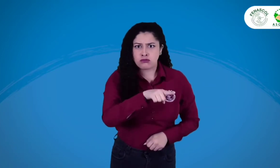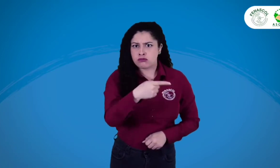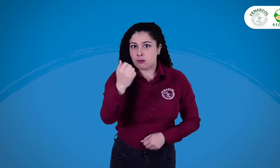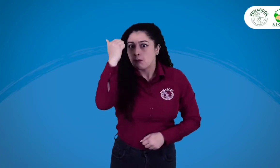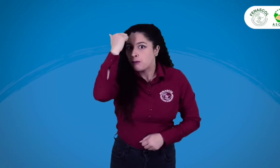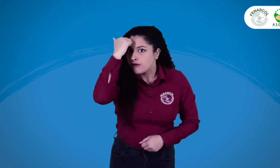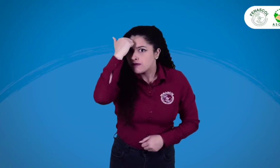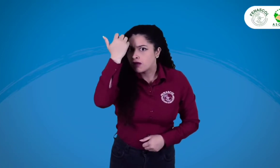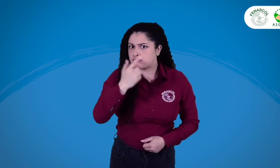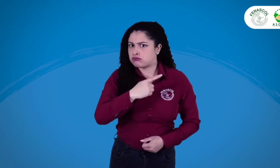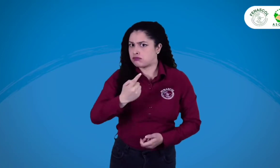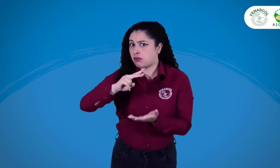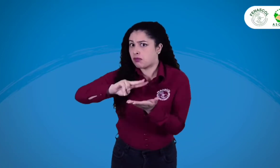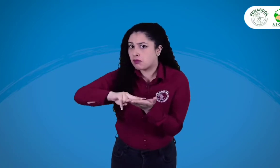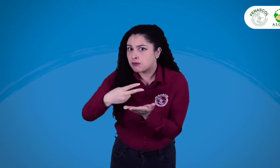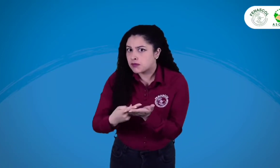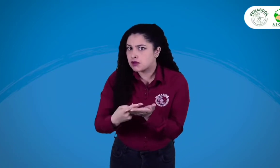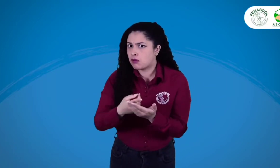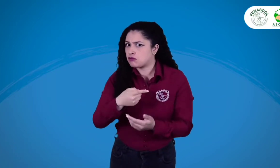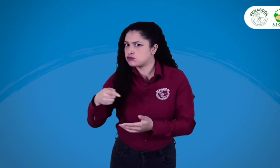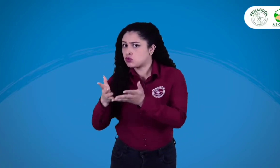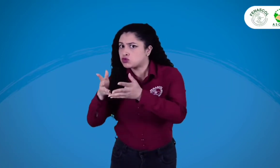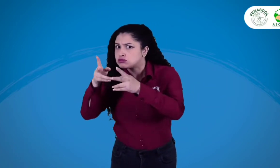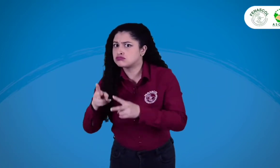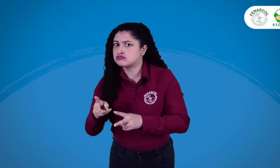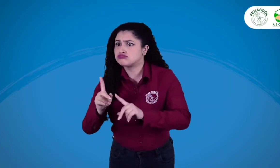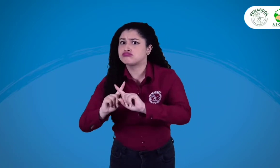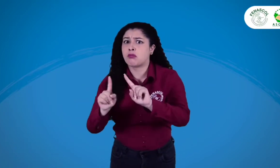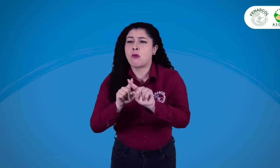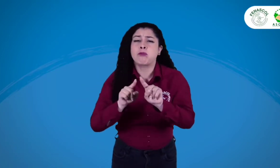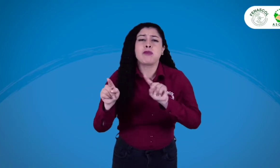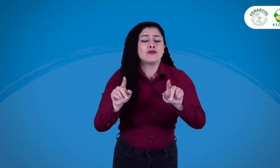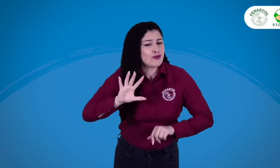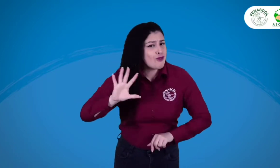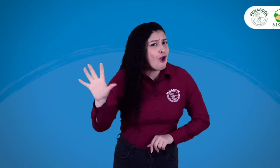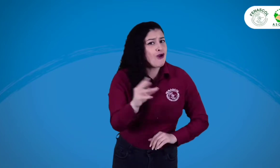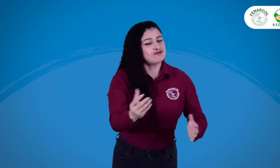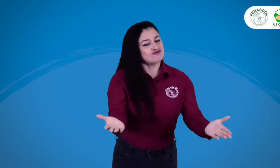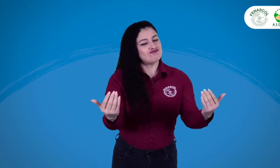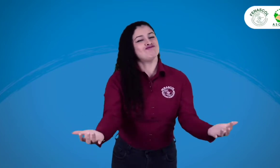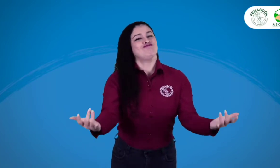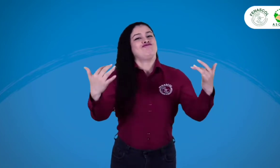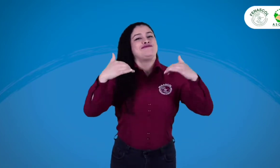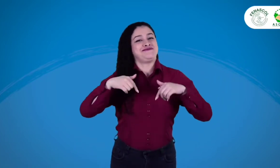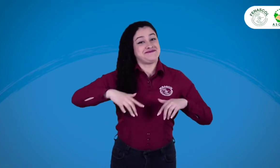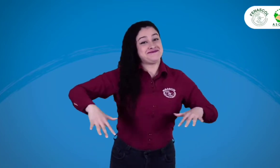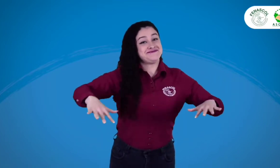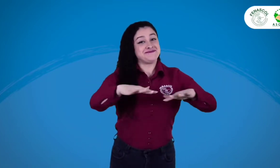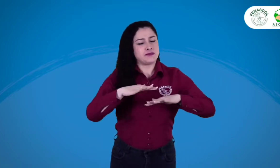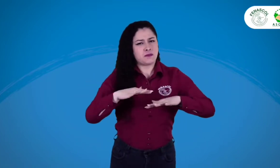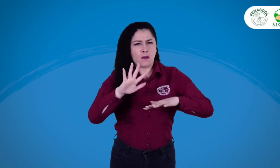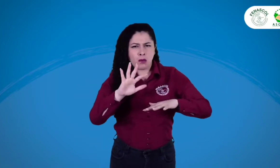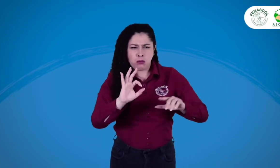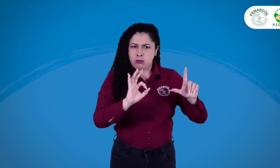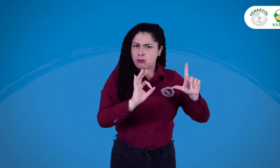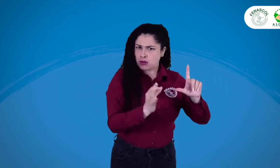Podrán asistir personas sordas, docentes, intérpretes, estudiantes, todos son